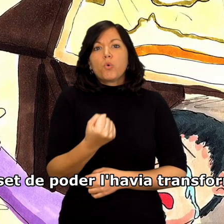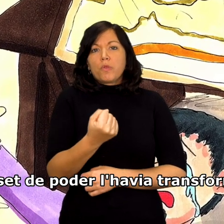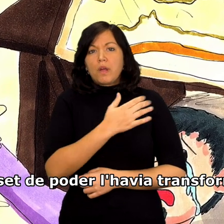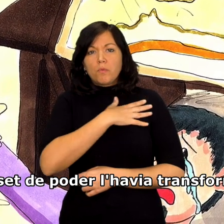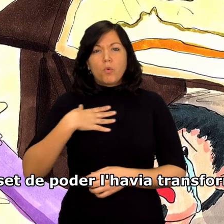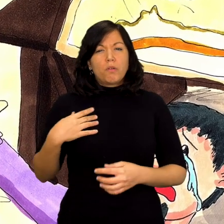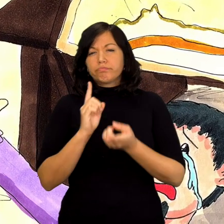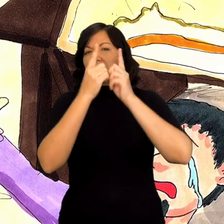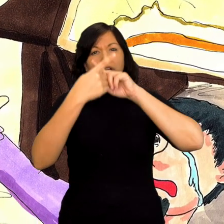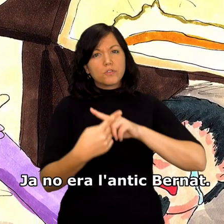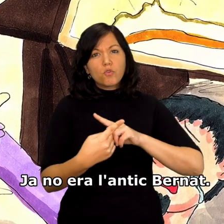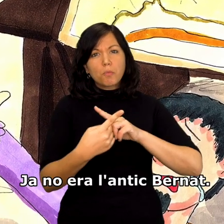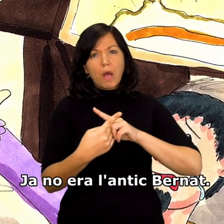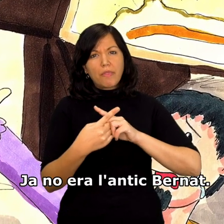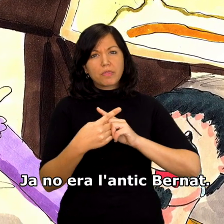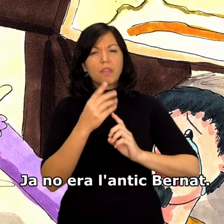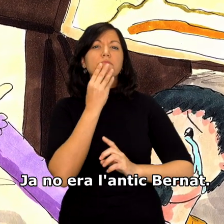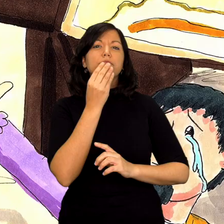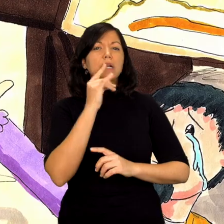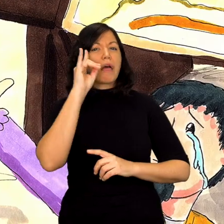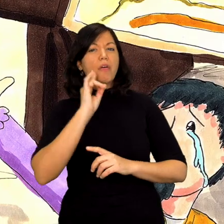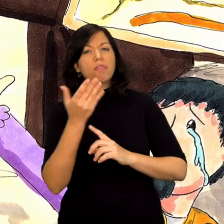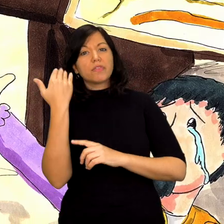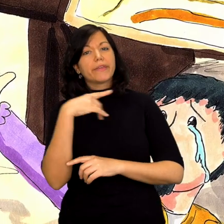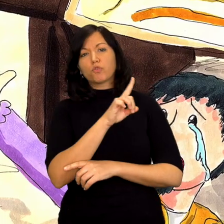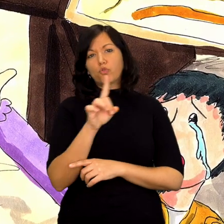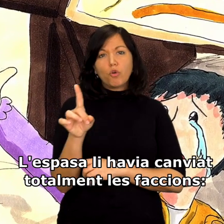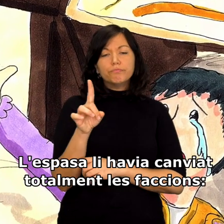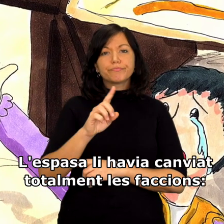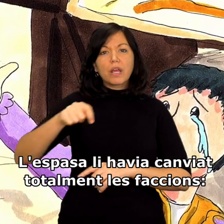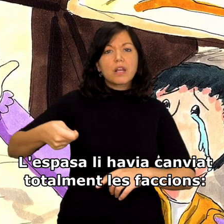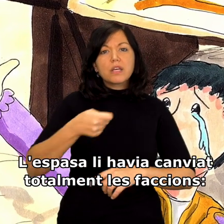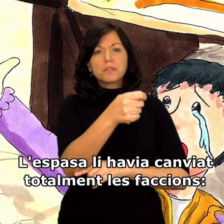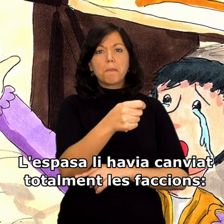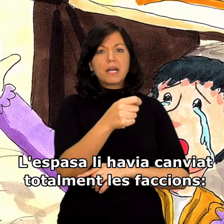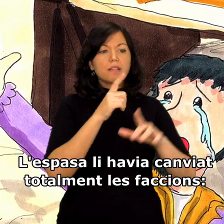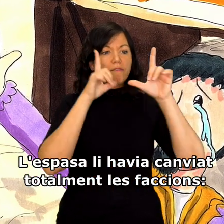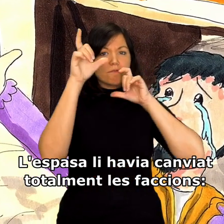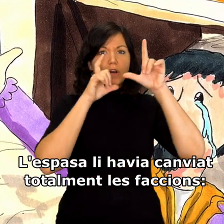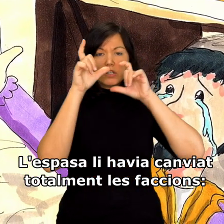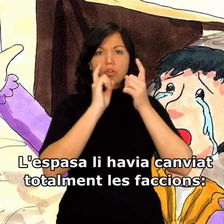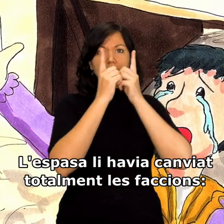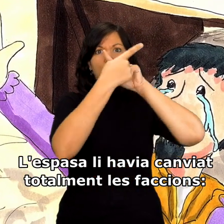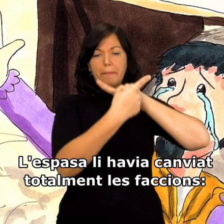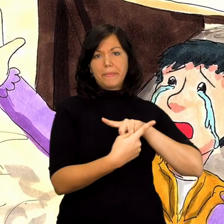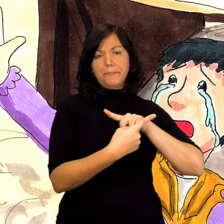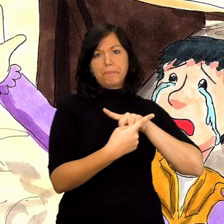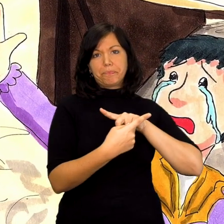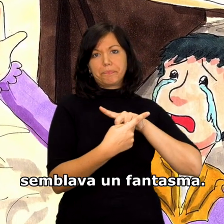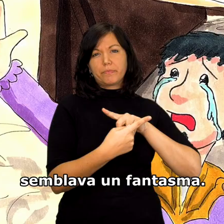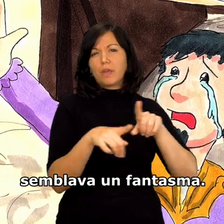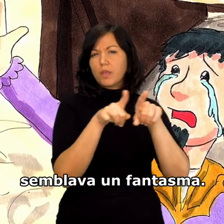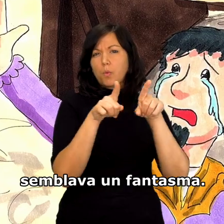l'havia transformat. Ja no era l'antic Bernat. L'espasa li havia canviat totalment les faccions.